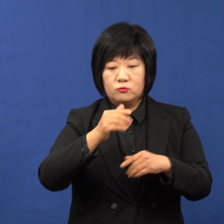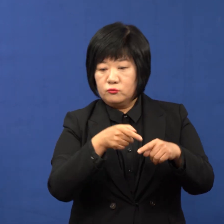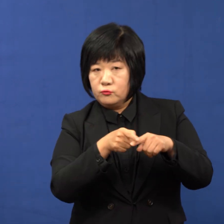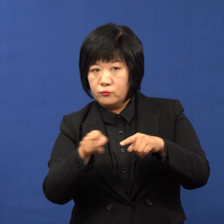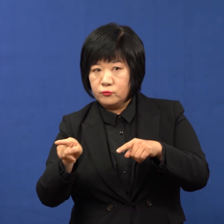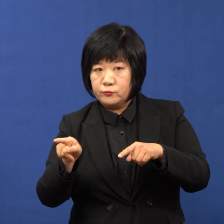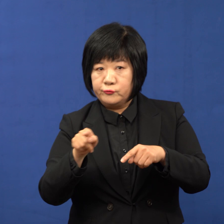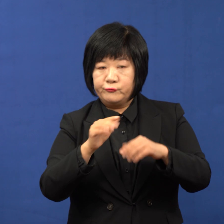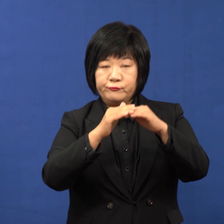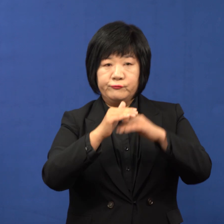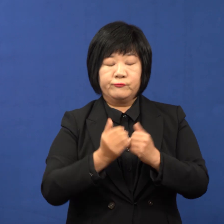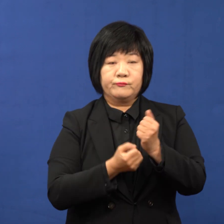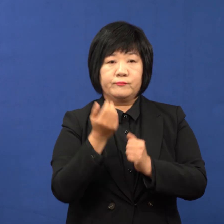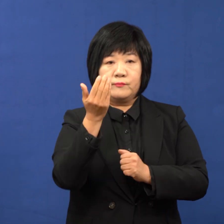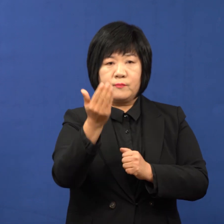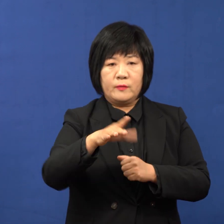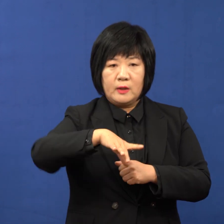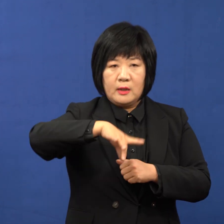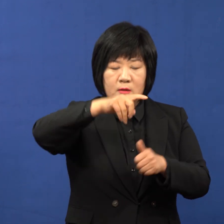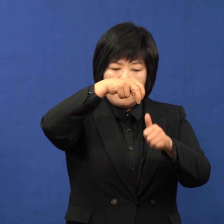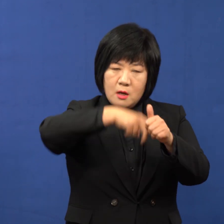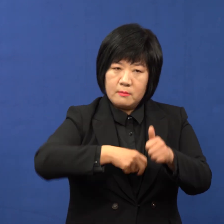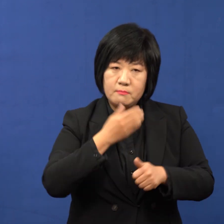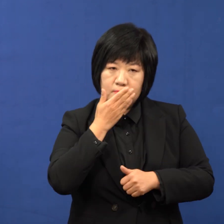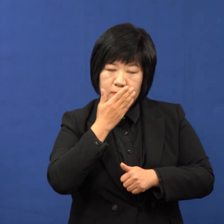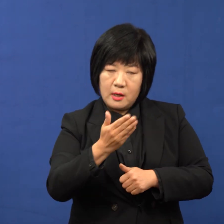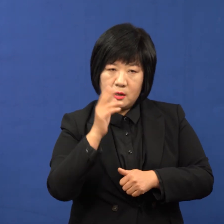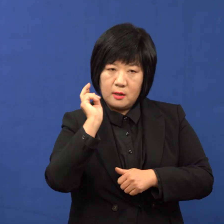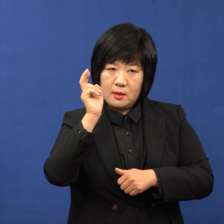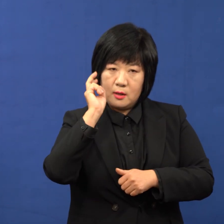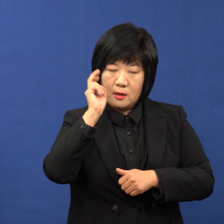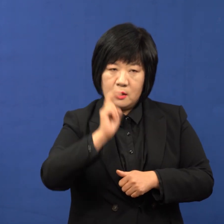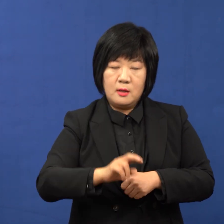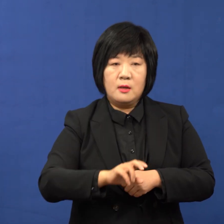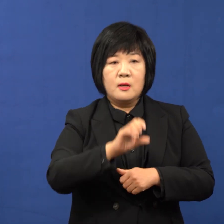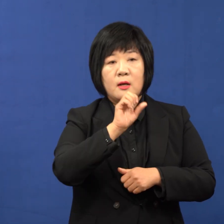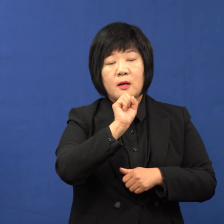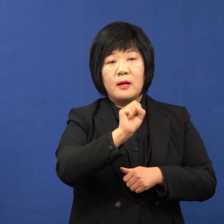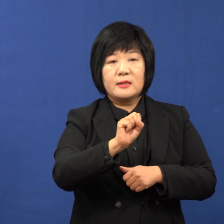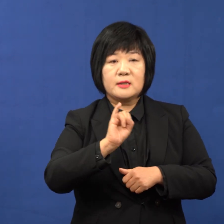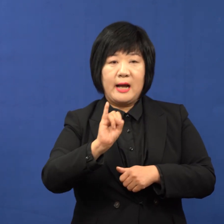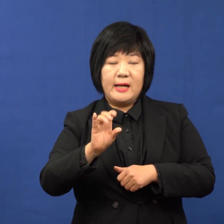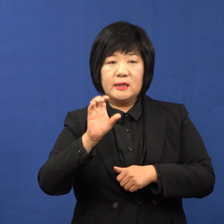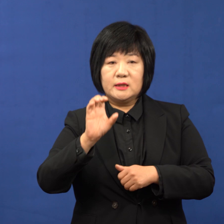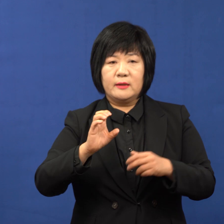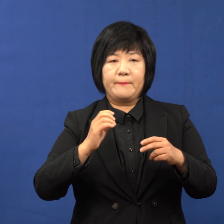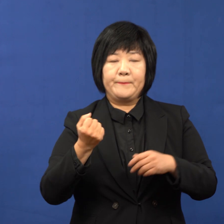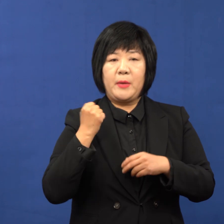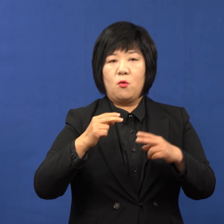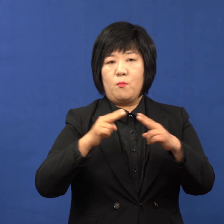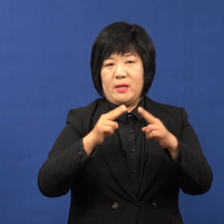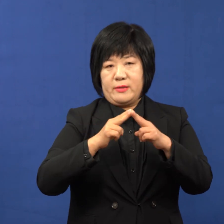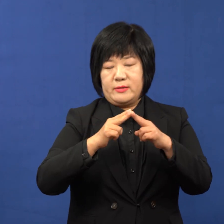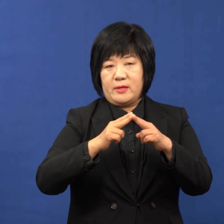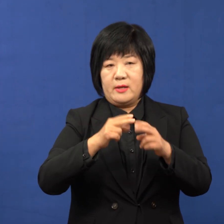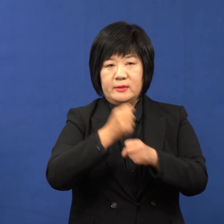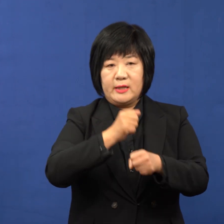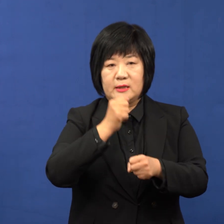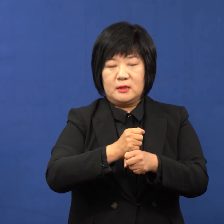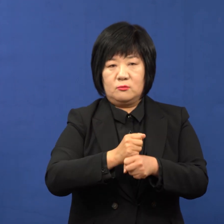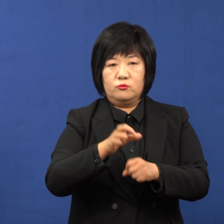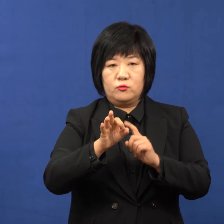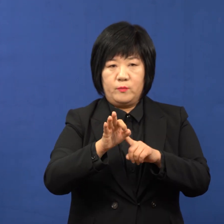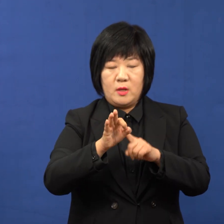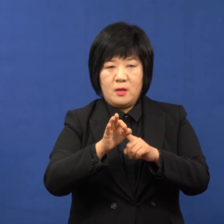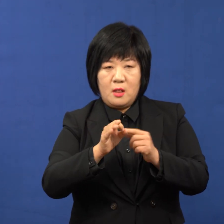말씀드리겠습니다. 당초 감액이 예상됐던 SIC 파워반도체 생산플랫폼 구축비는 저희들이